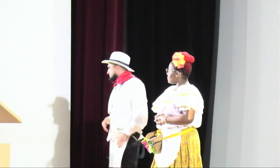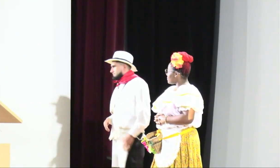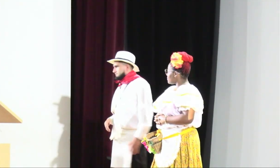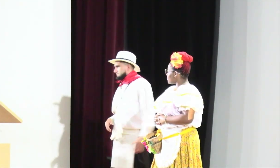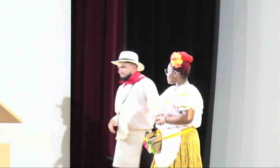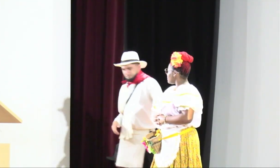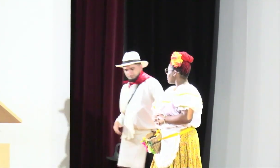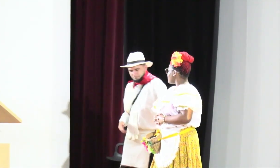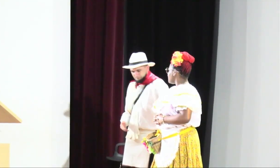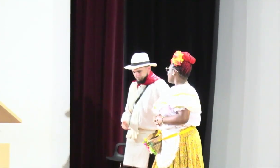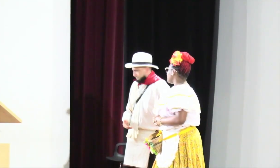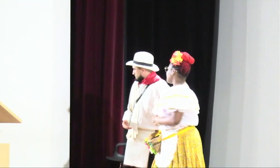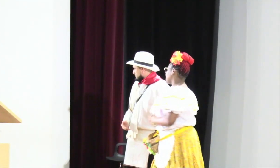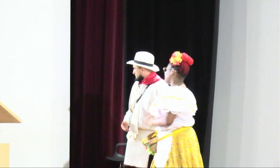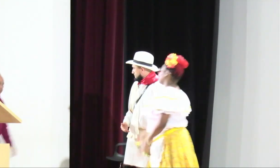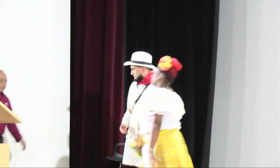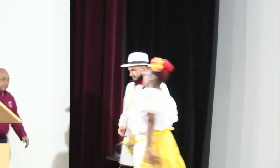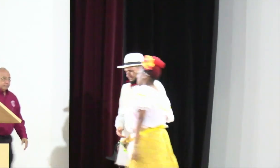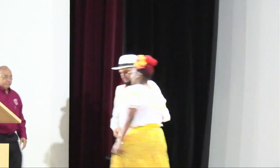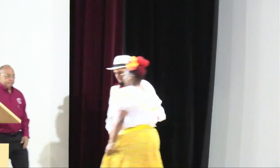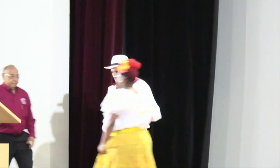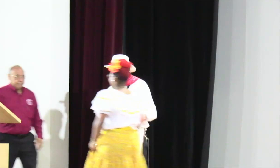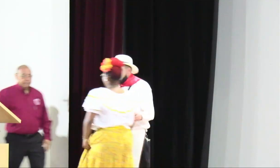importante para nosotros gracias